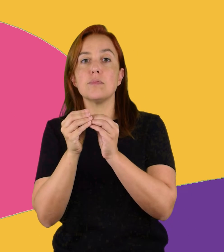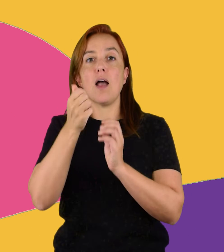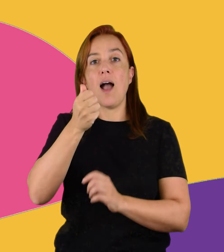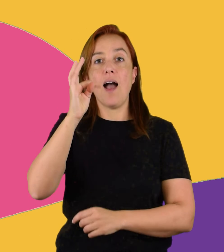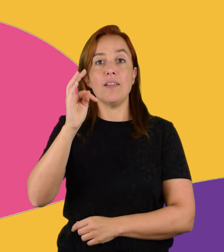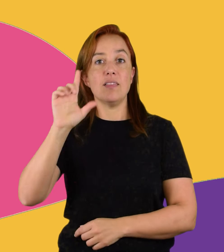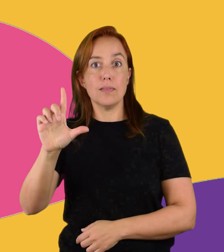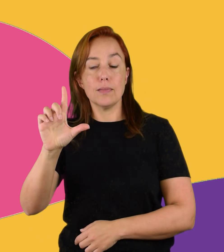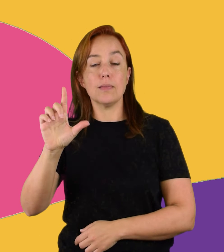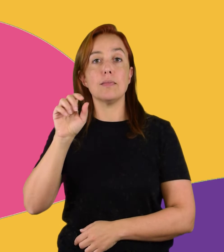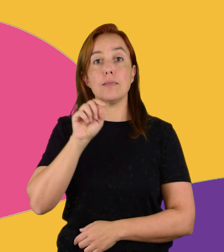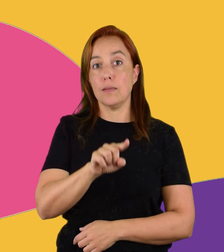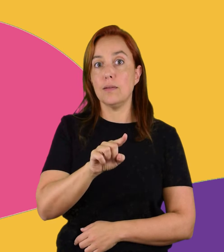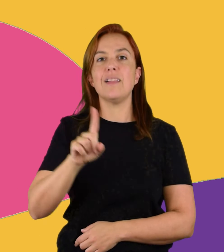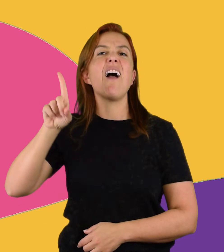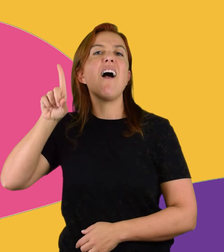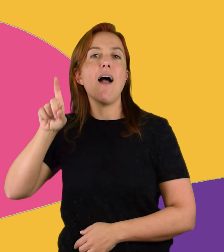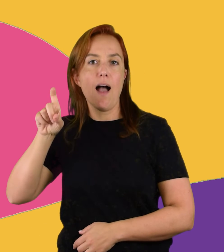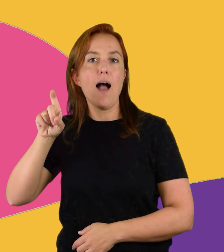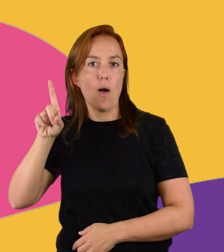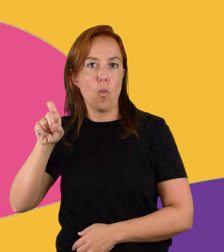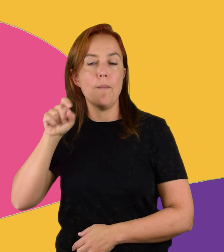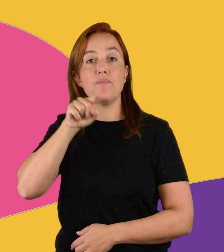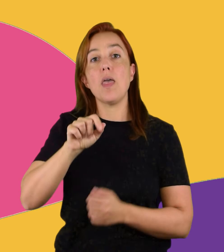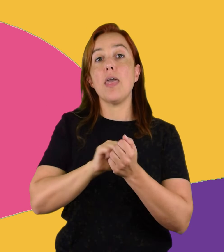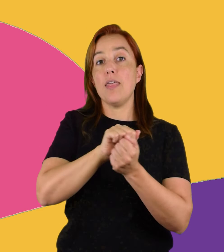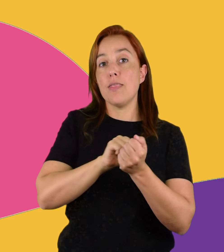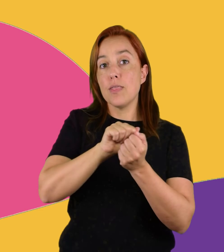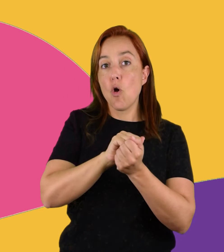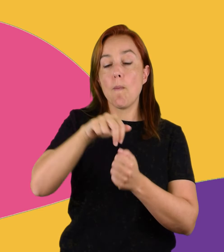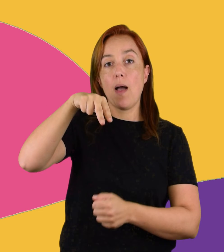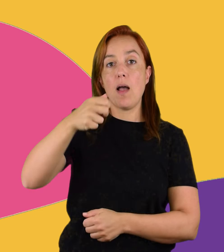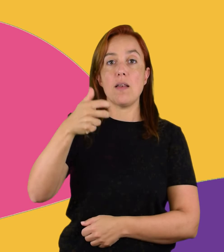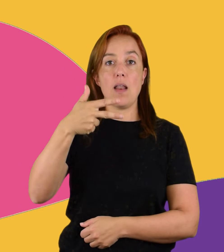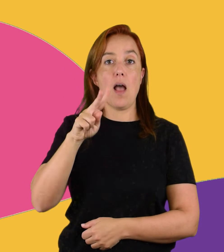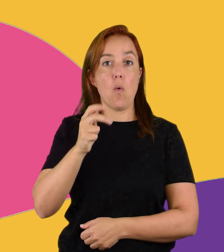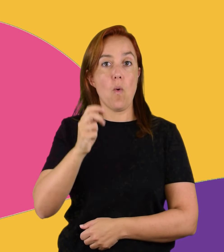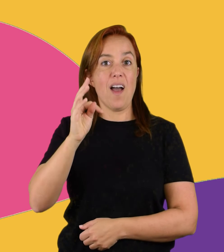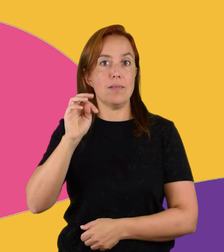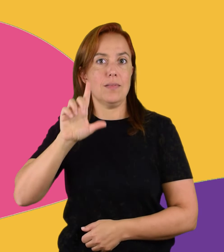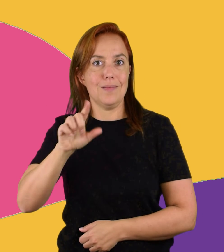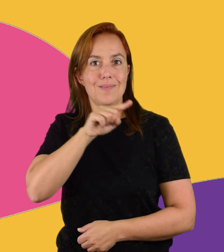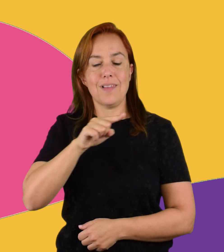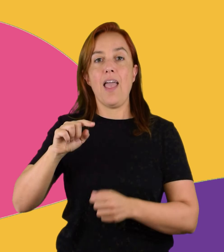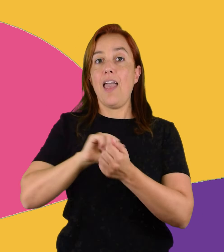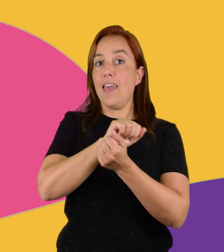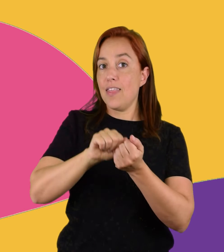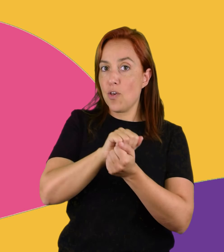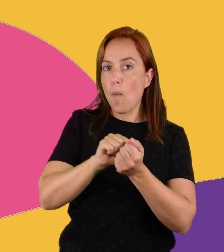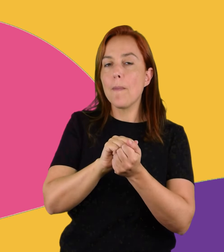El nahuatl es una lengua amerindia que en la actualidad se habla en diversas zonas